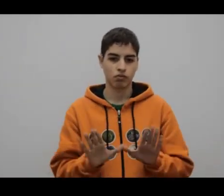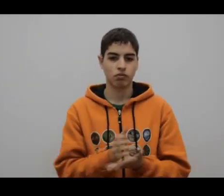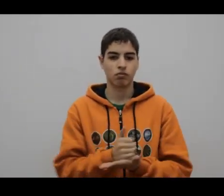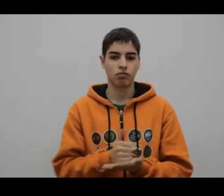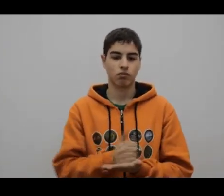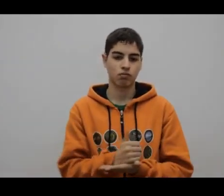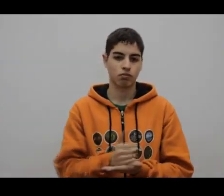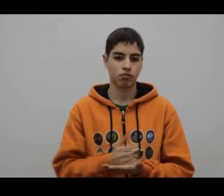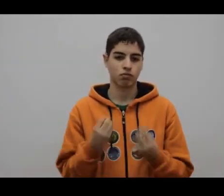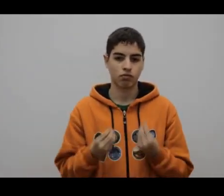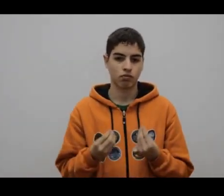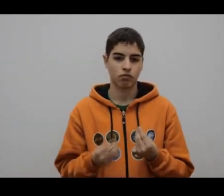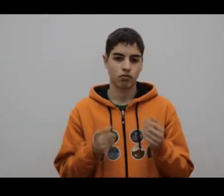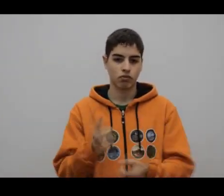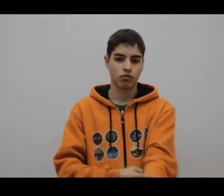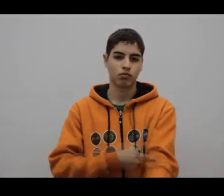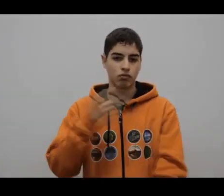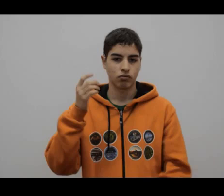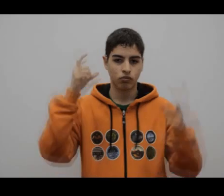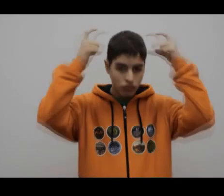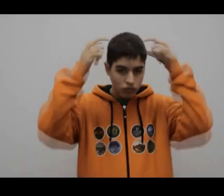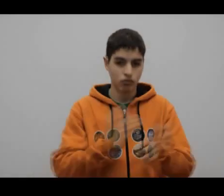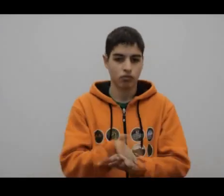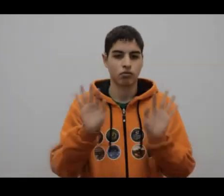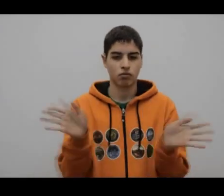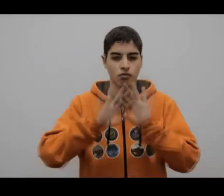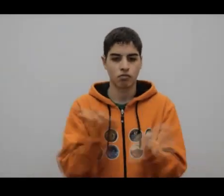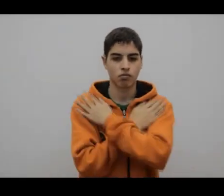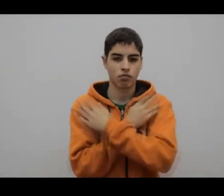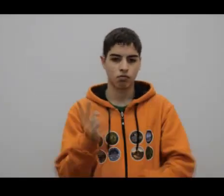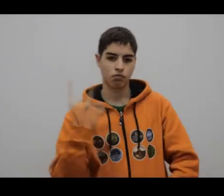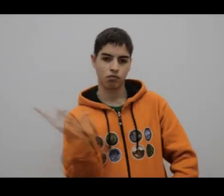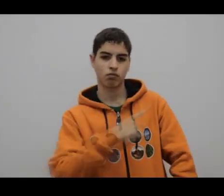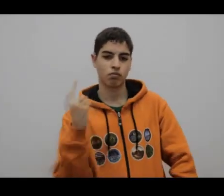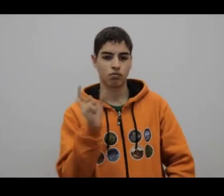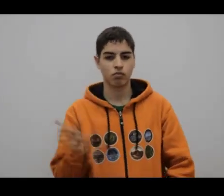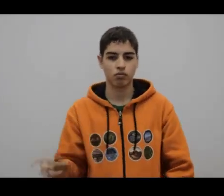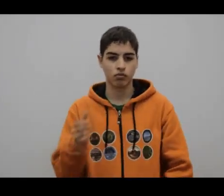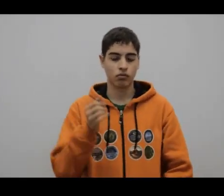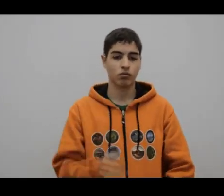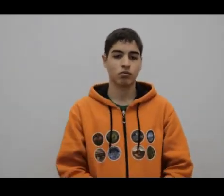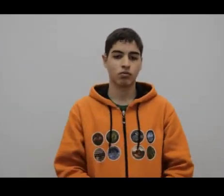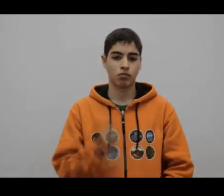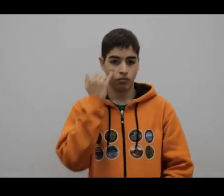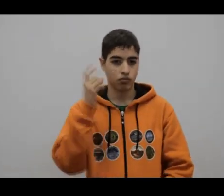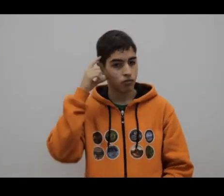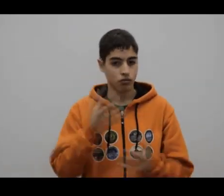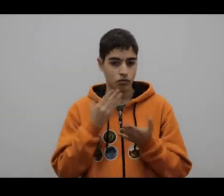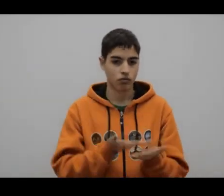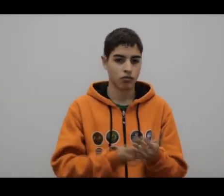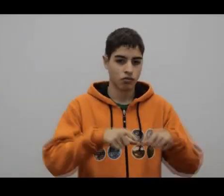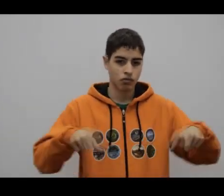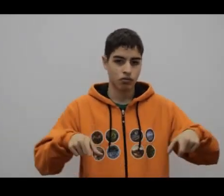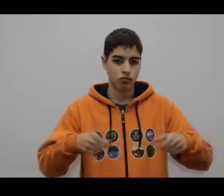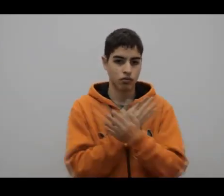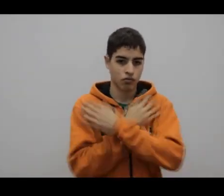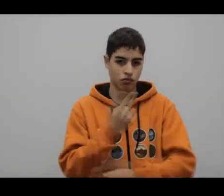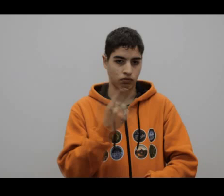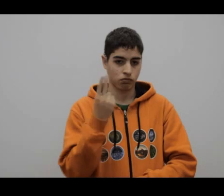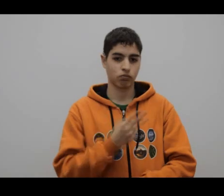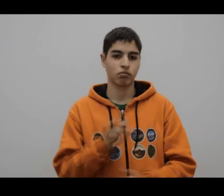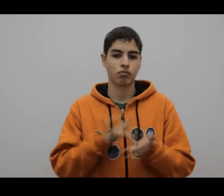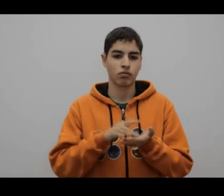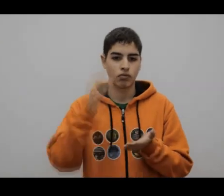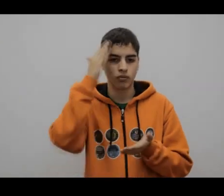relatorio, entra en esa sala, da una vuelta ante la gente, se acerca al cajón, mira al niño, le toca la cabeza y